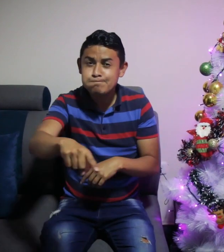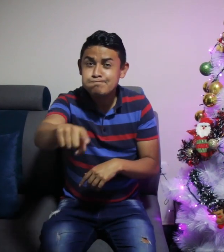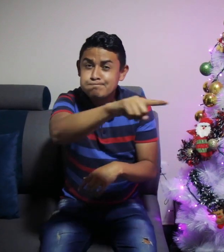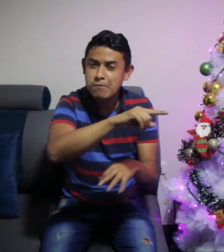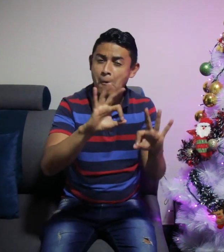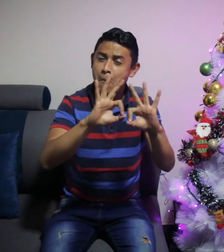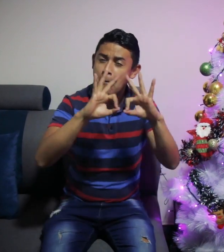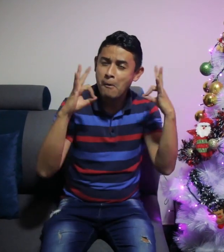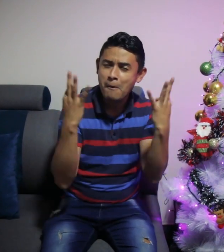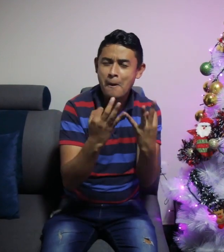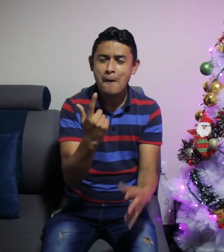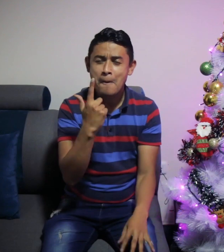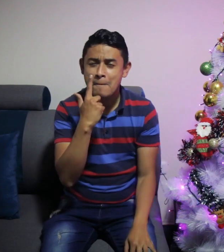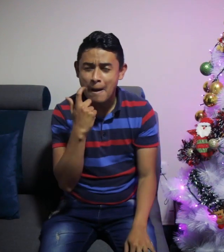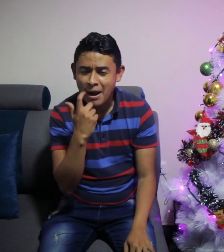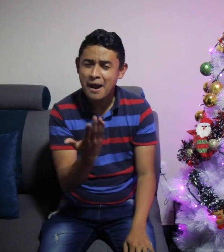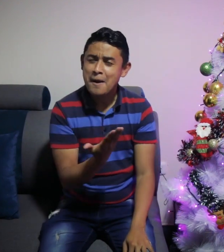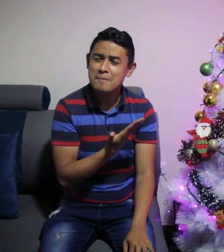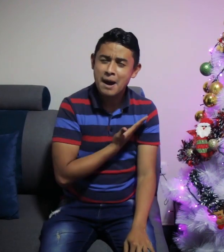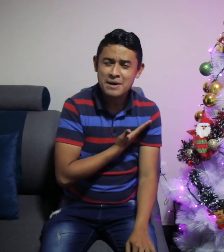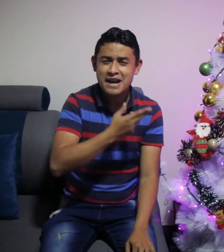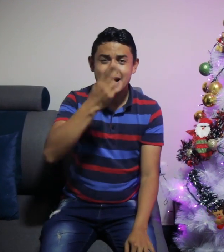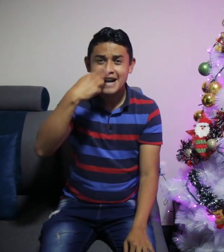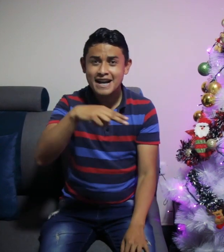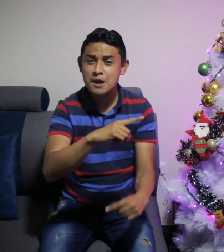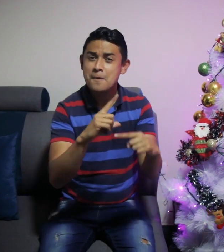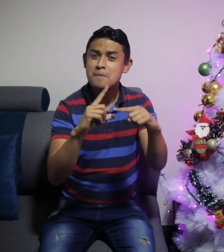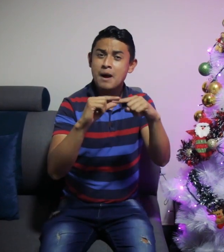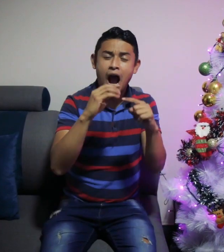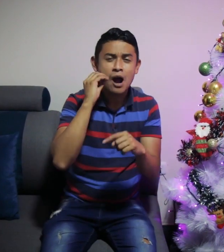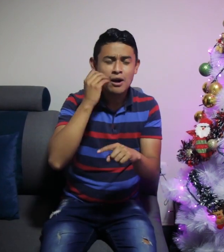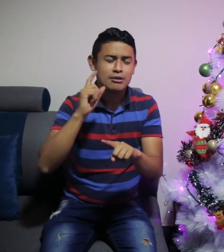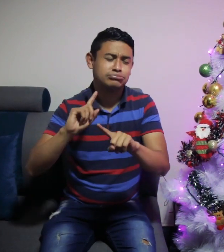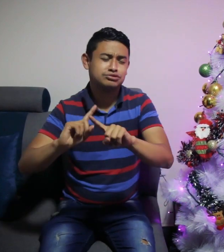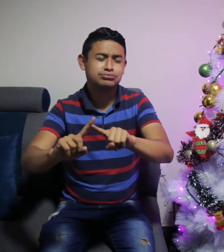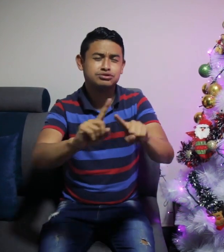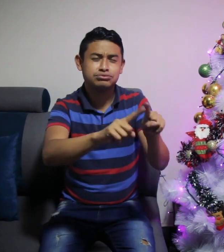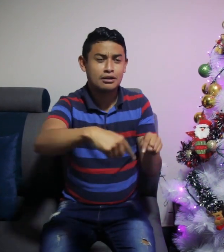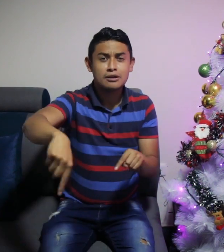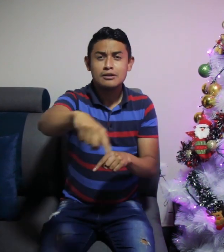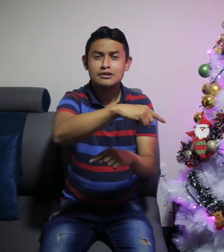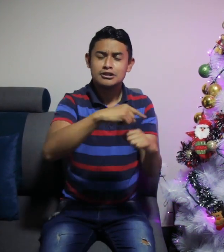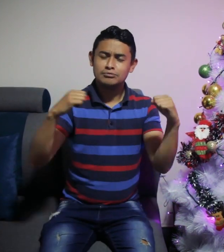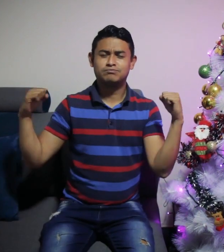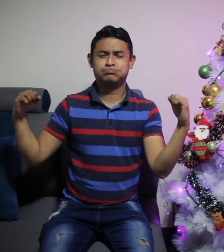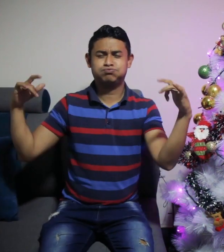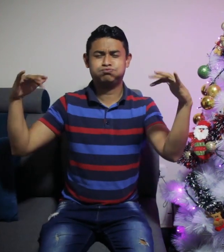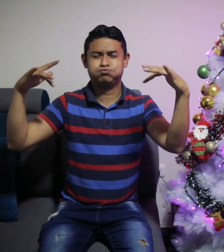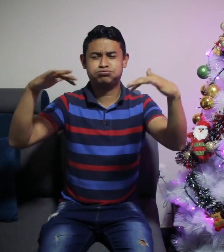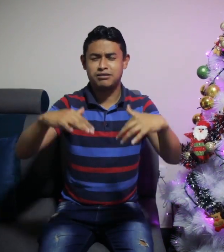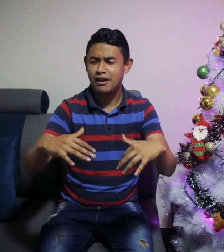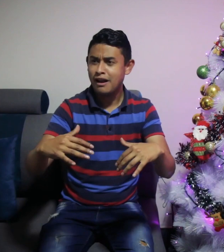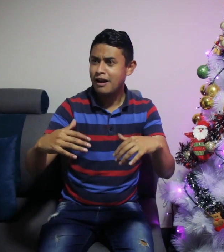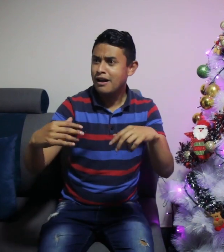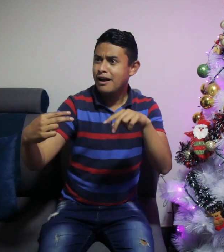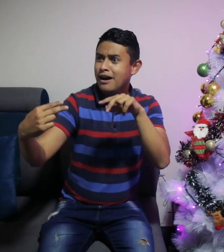fechas sean tiempo para compartir en familia. Que en cada encuentro esté